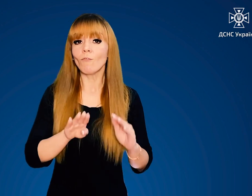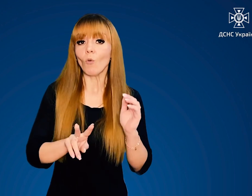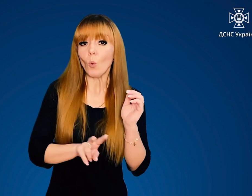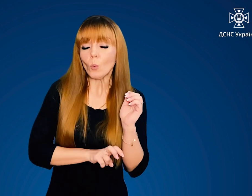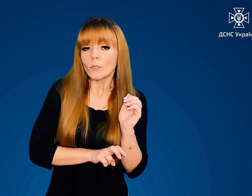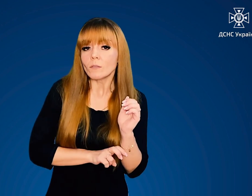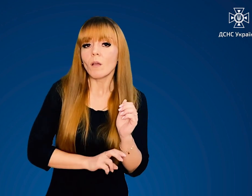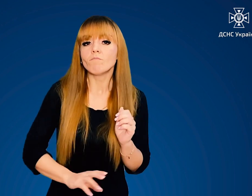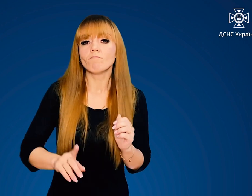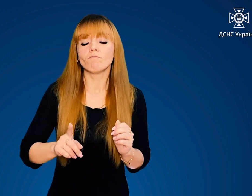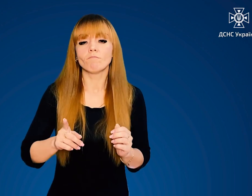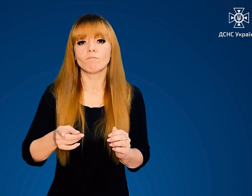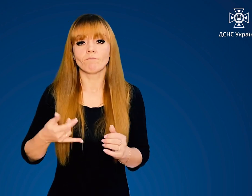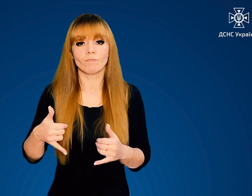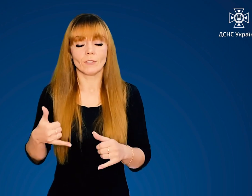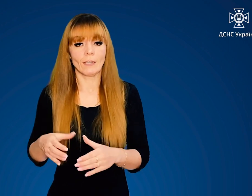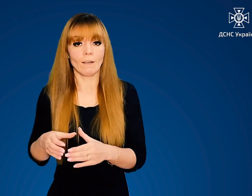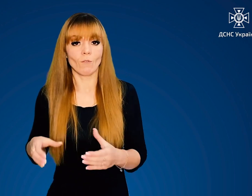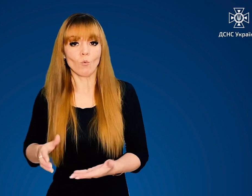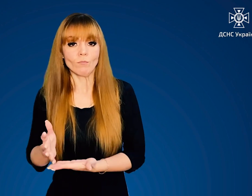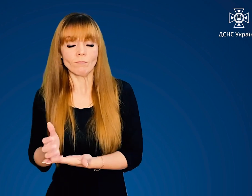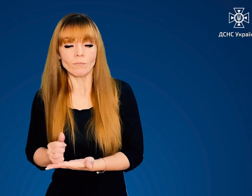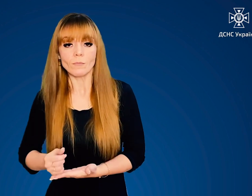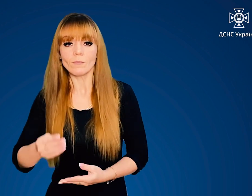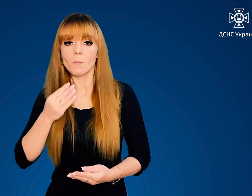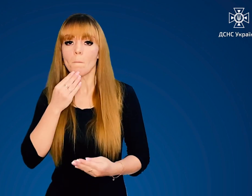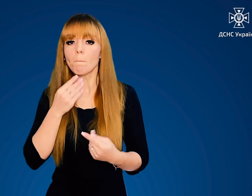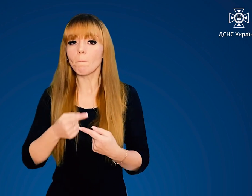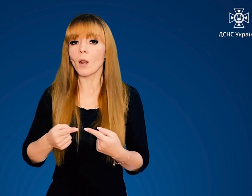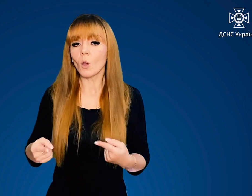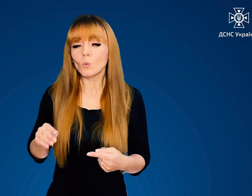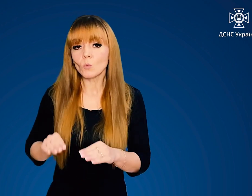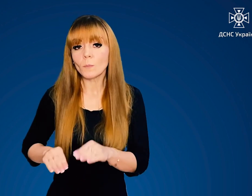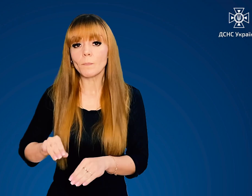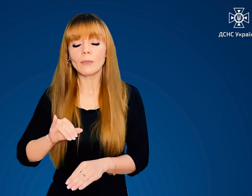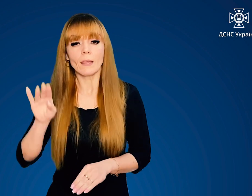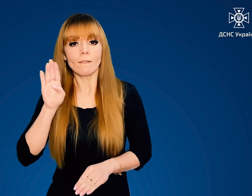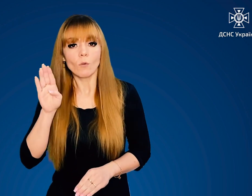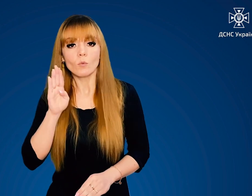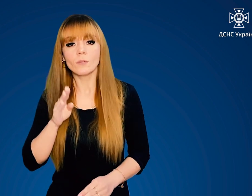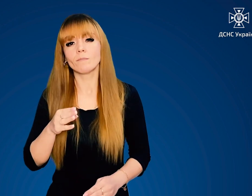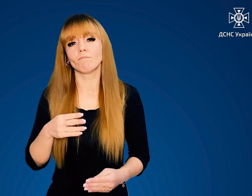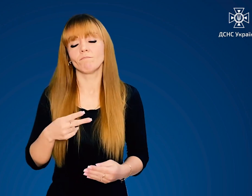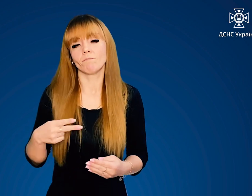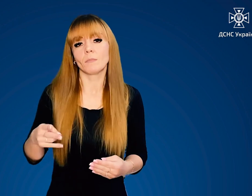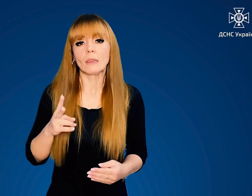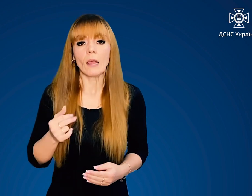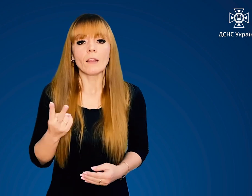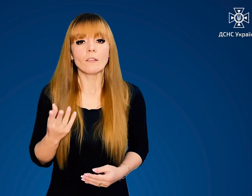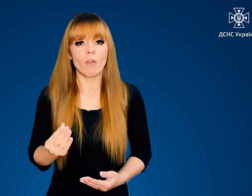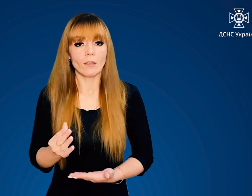собою до укриття тривожну валізку, запас продуктів і води приблизно на два дні,